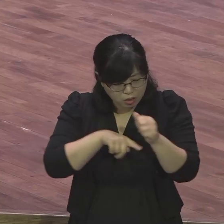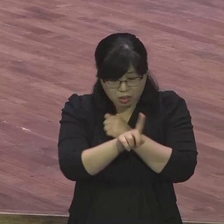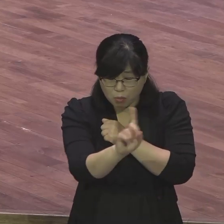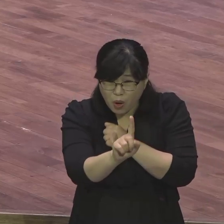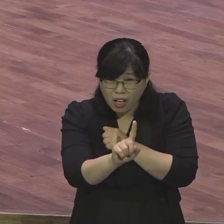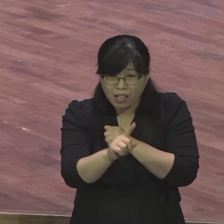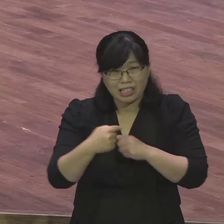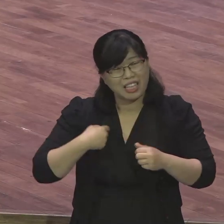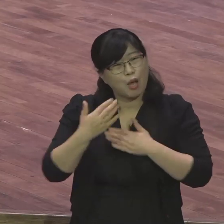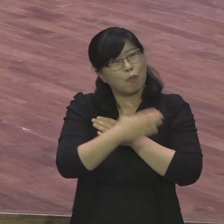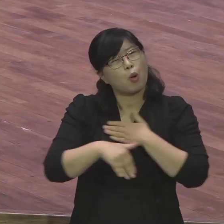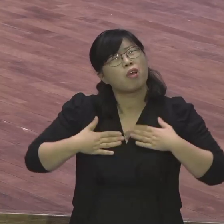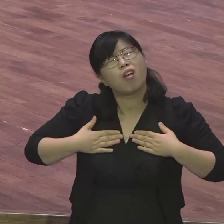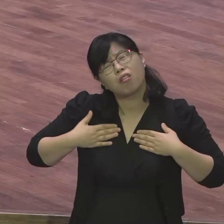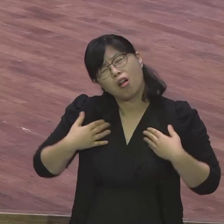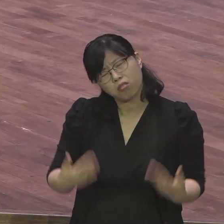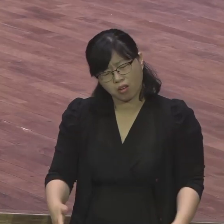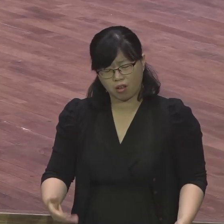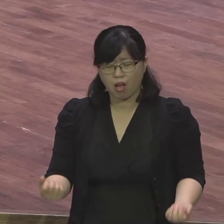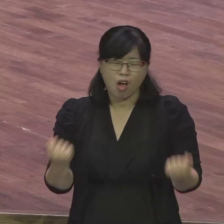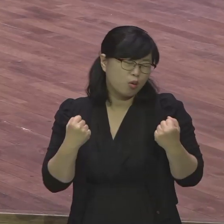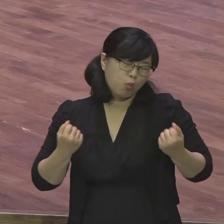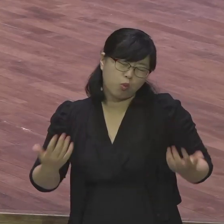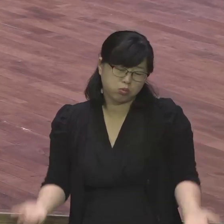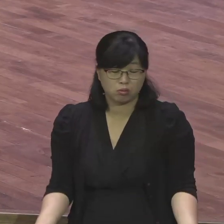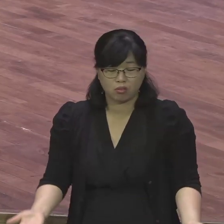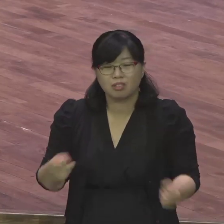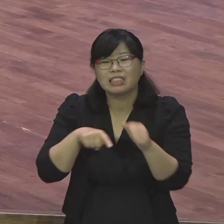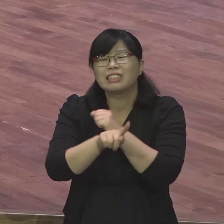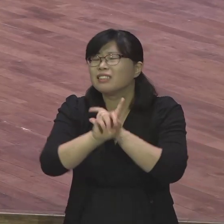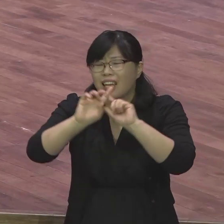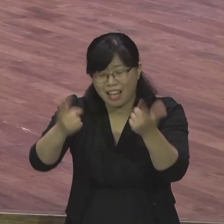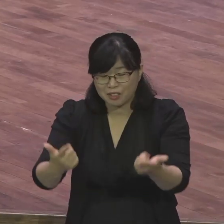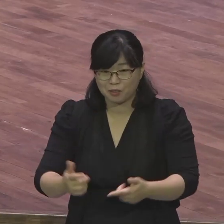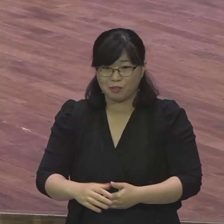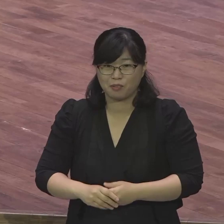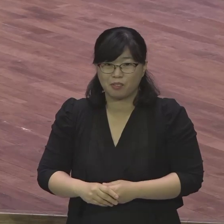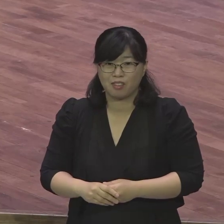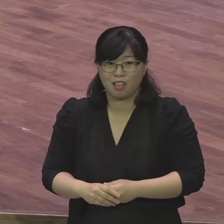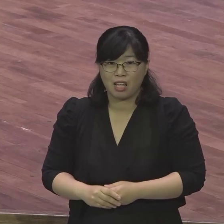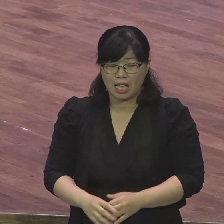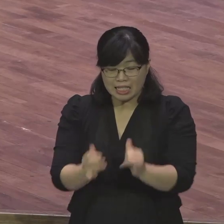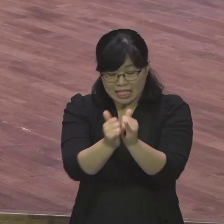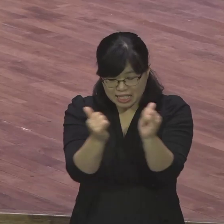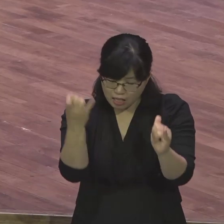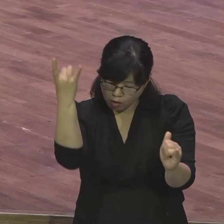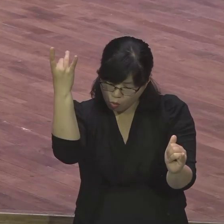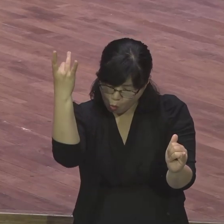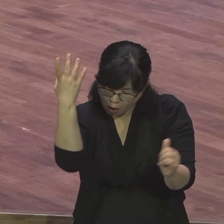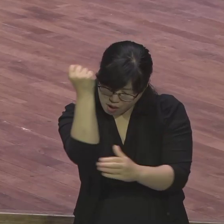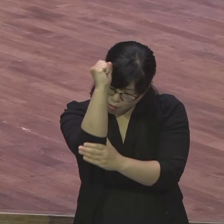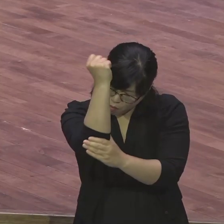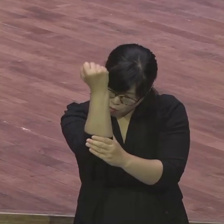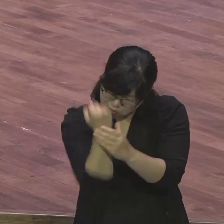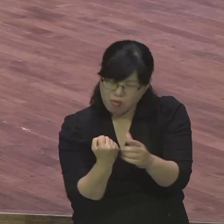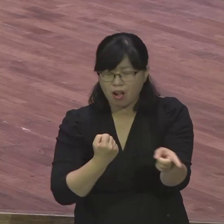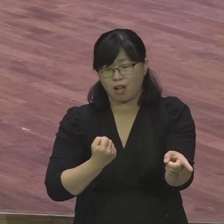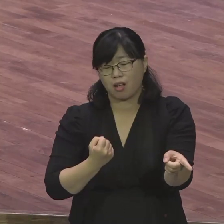거룩한 척하지 마세요 잘난 척하지 마세요 여기 세인은 목사나 저 절의 중이나 저 교황이나 지구상에